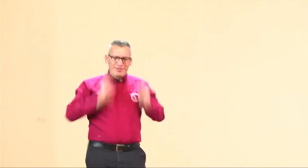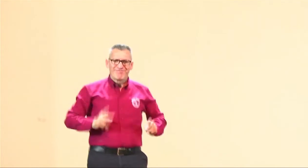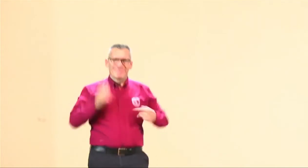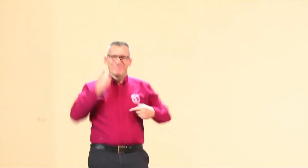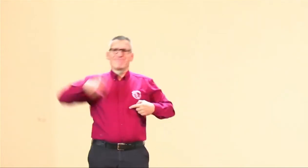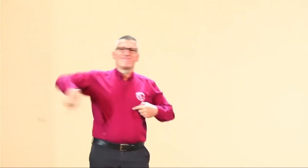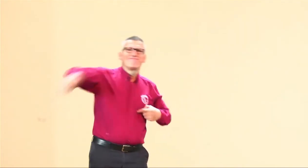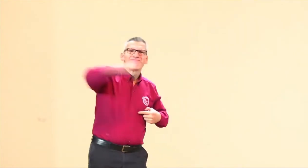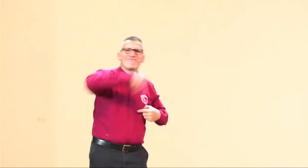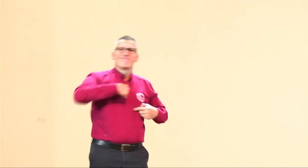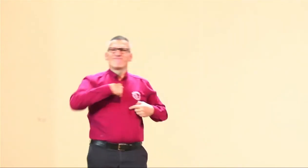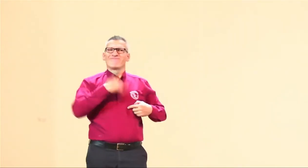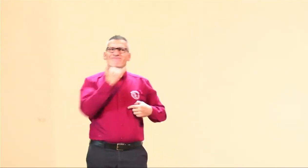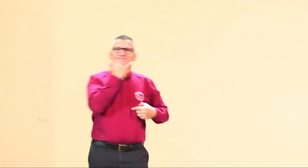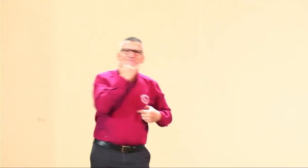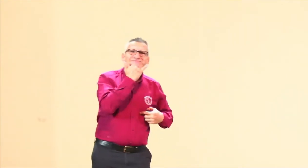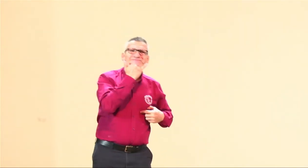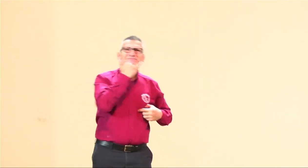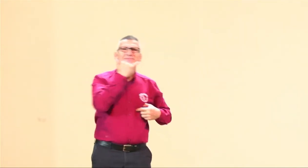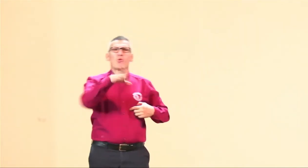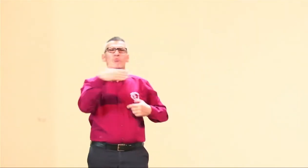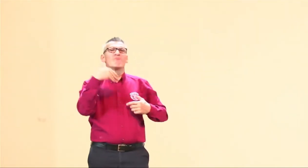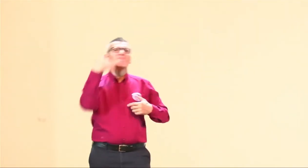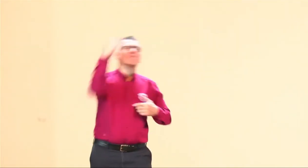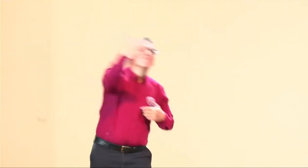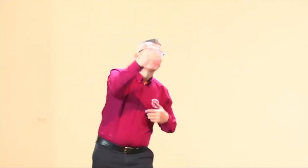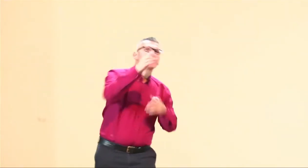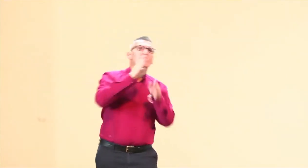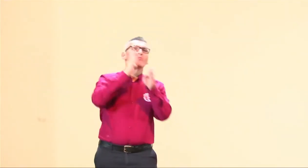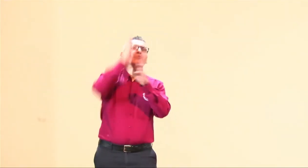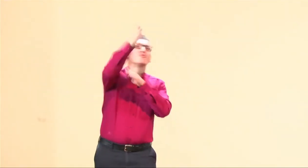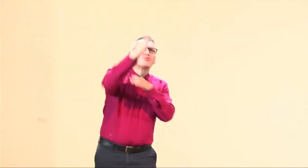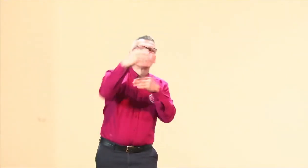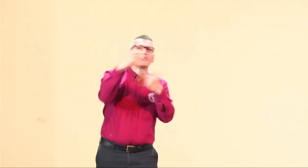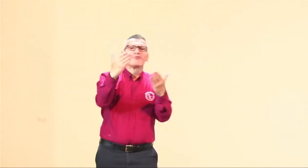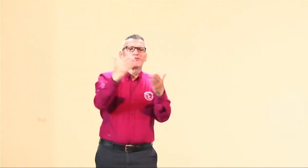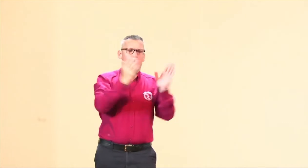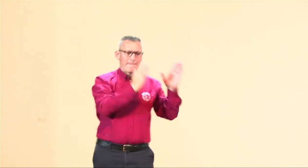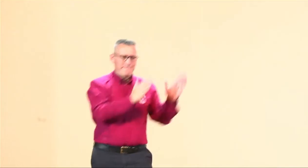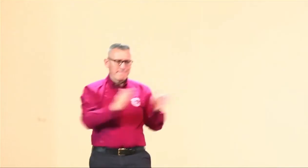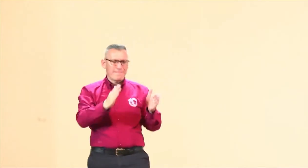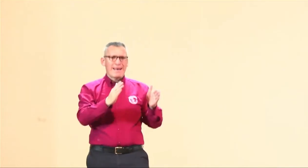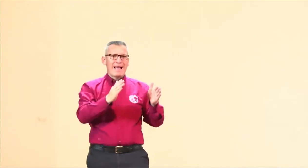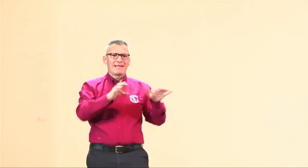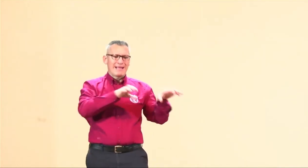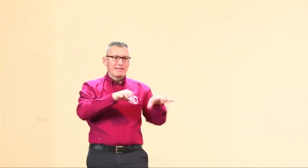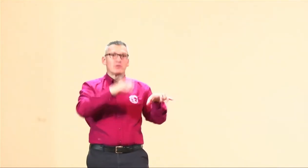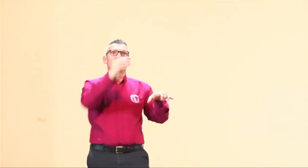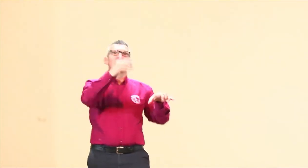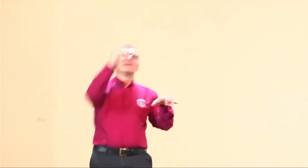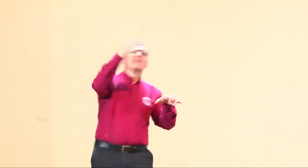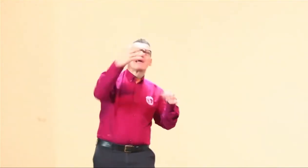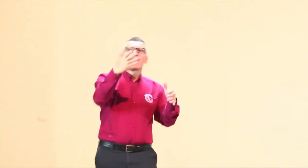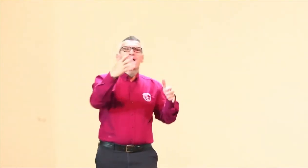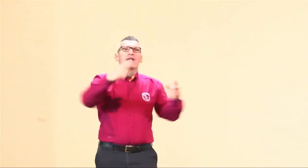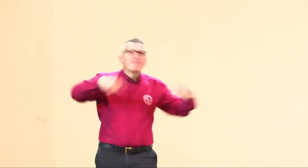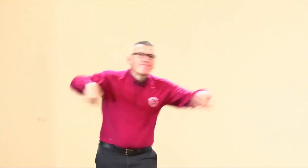actual. ¿Qué está sucediendo? ¿Cuáles son los retos, los problemas, las situaciones que vienen hacia el futuro?